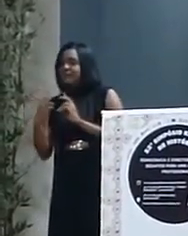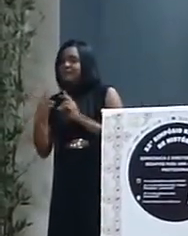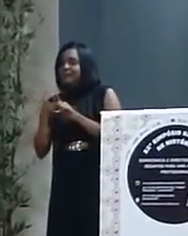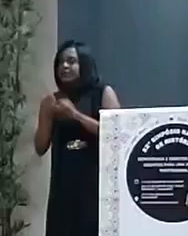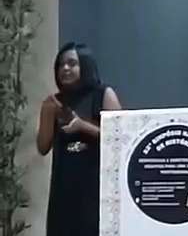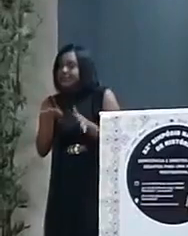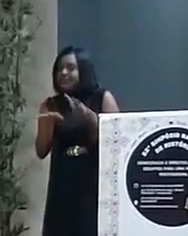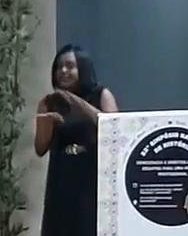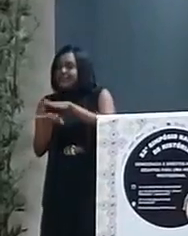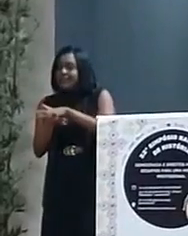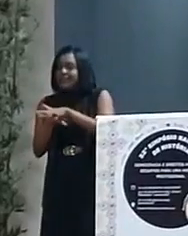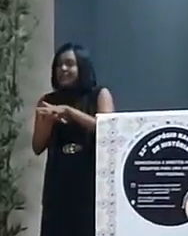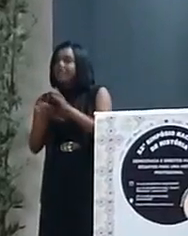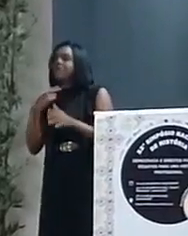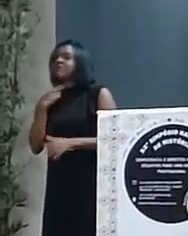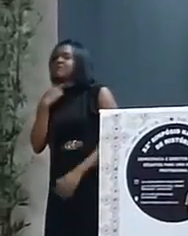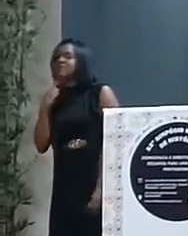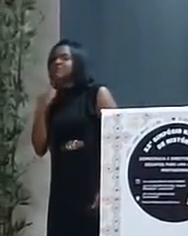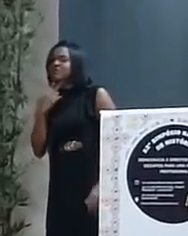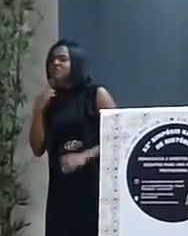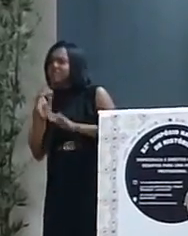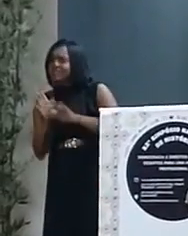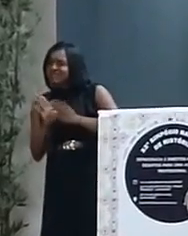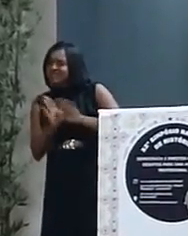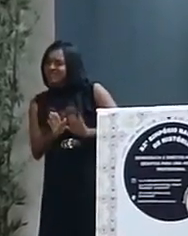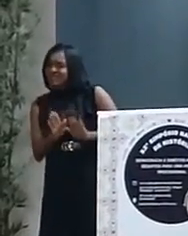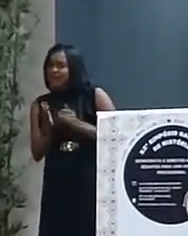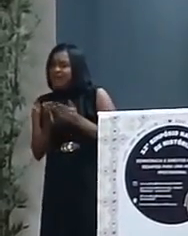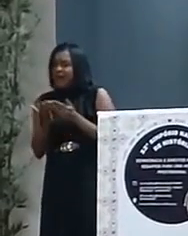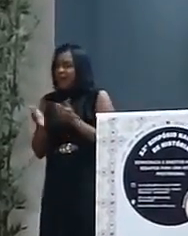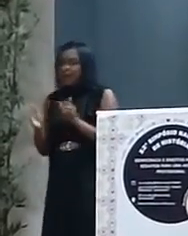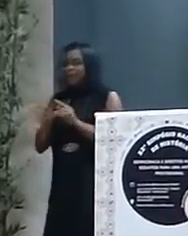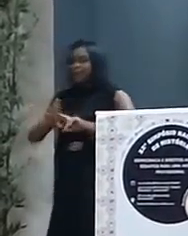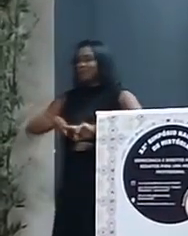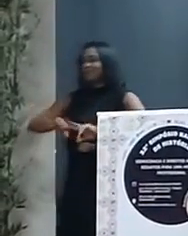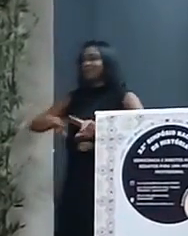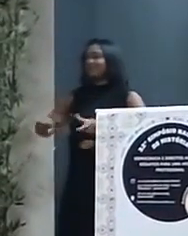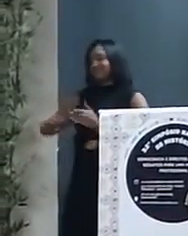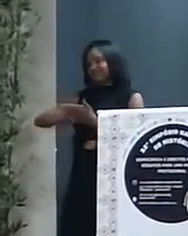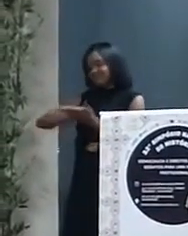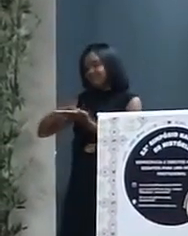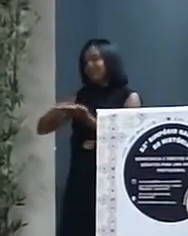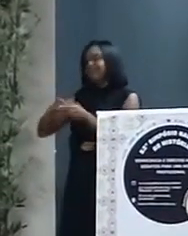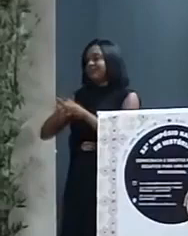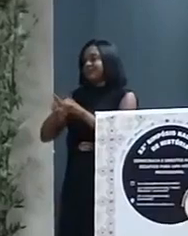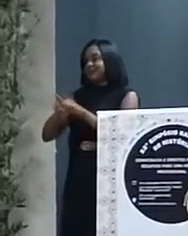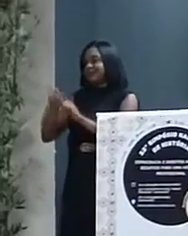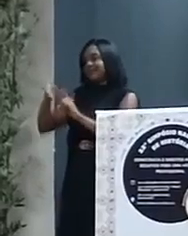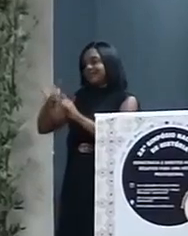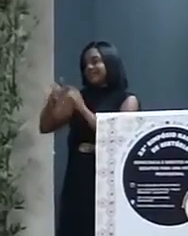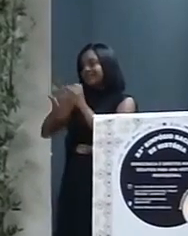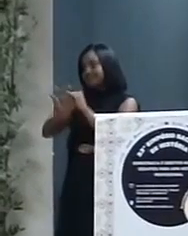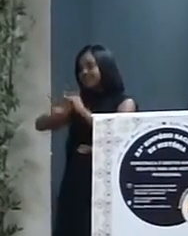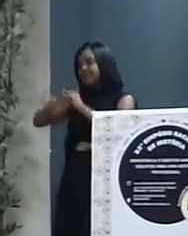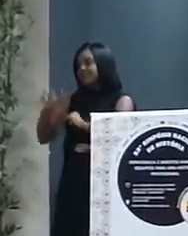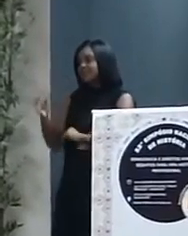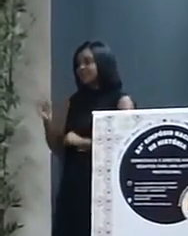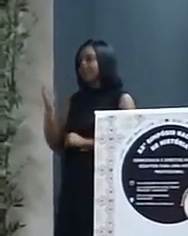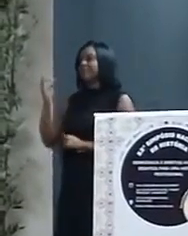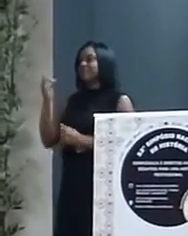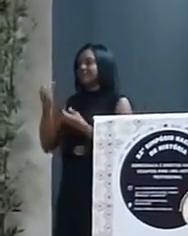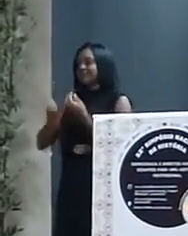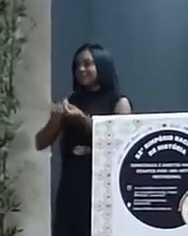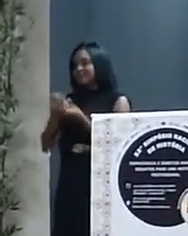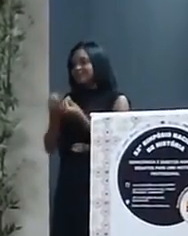a inclusão de vozes marginalizadas e a abertura para diferentes interpretações e narrativas. Somente dessa